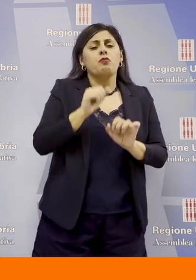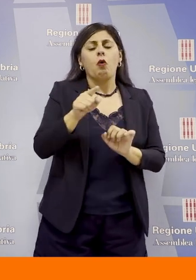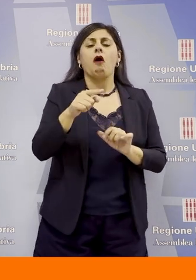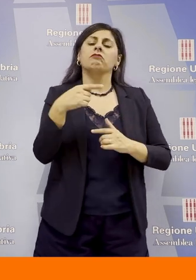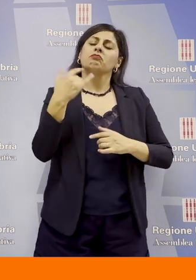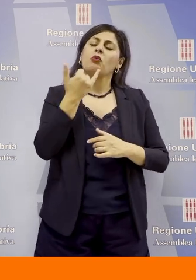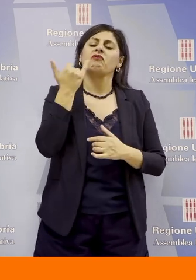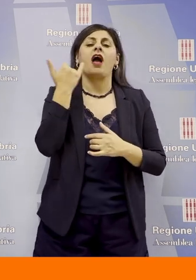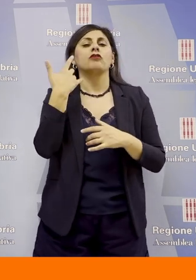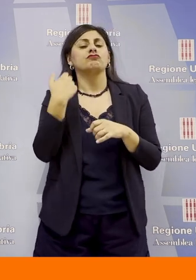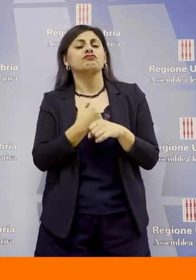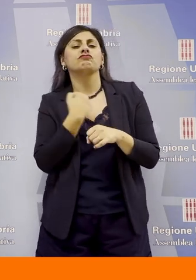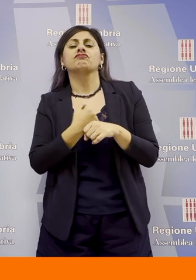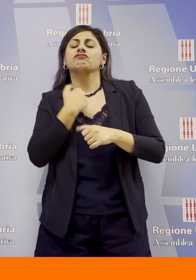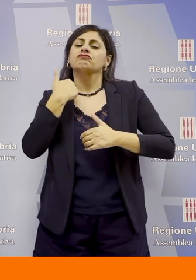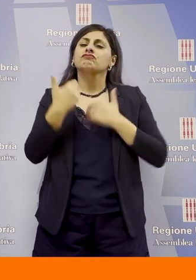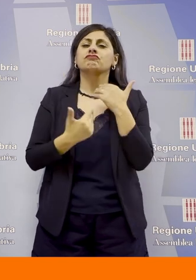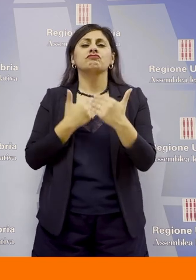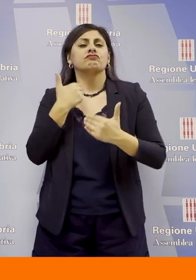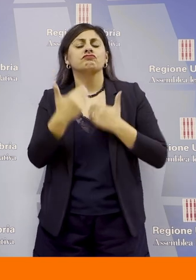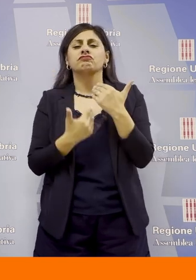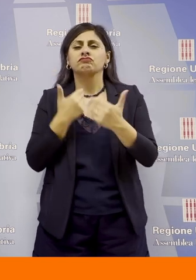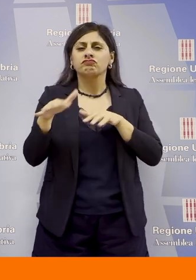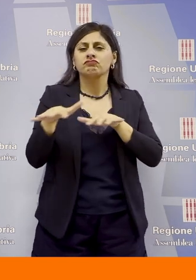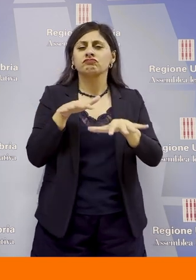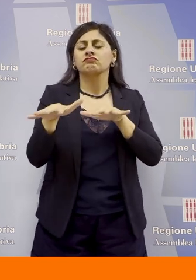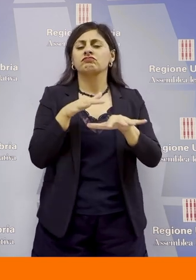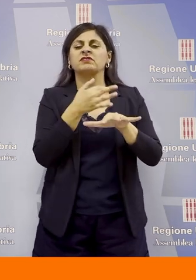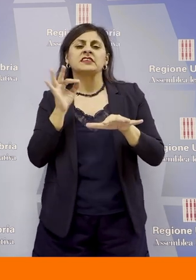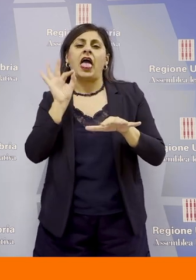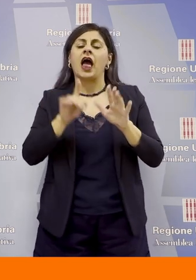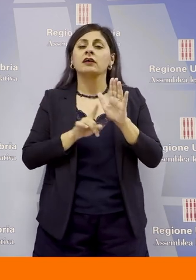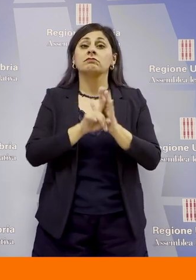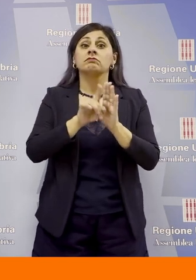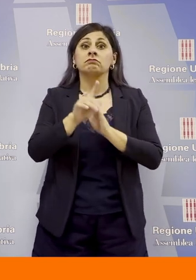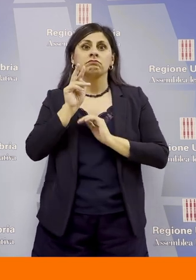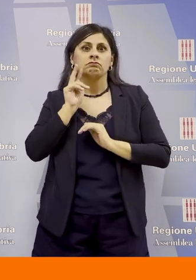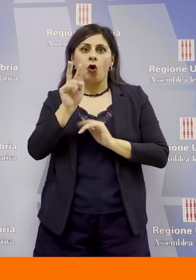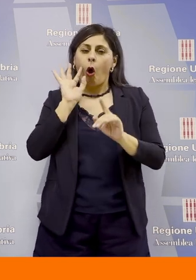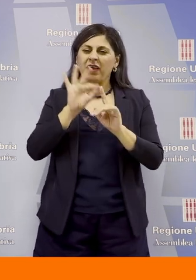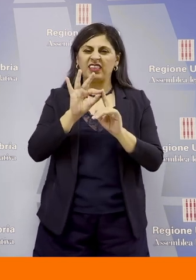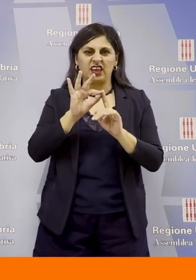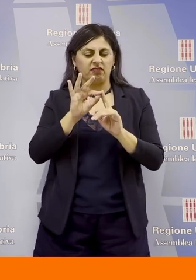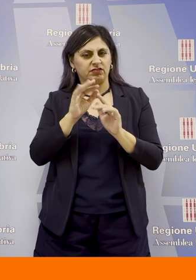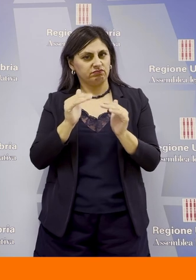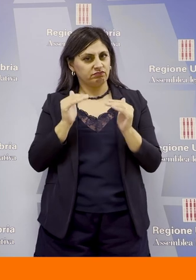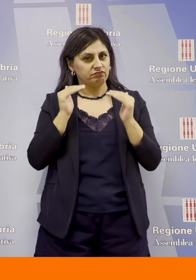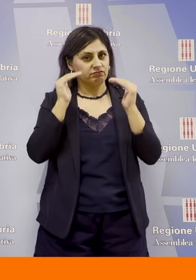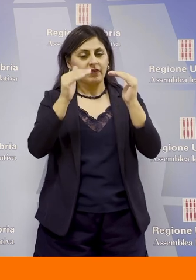innestare una profigua e competitiva azione verso orizzonti ambiziosi capaci di far crescere la